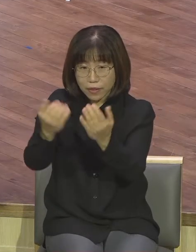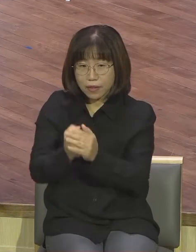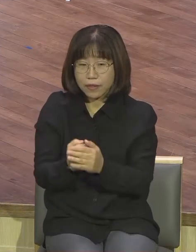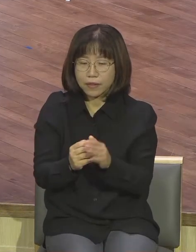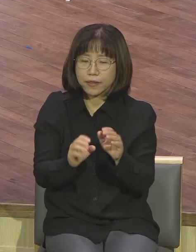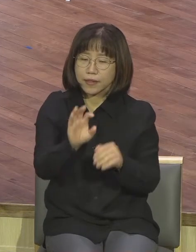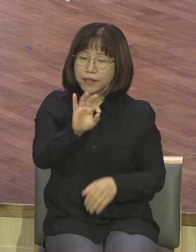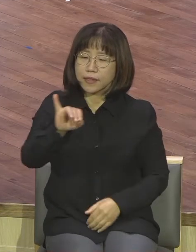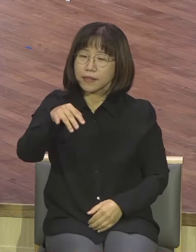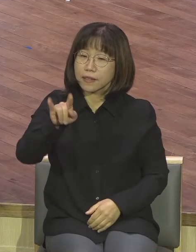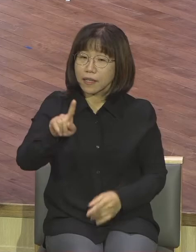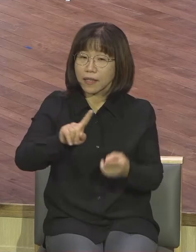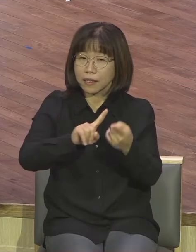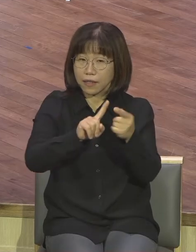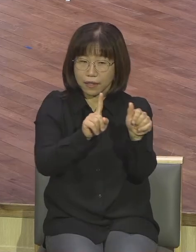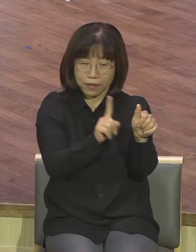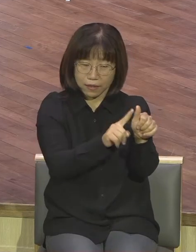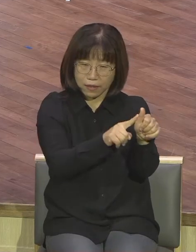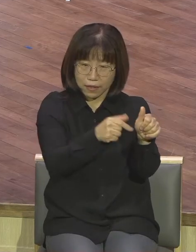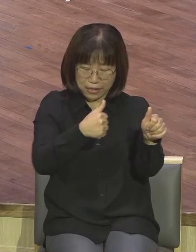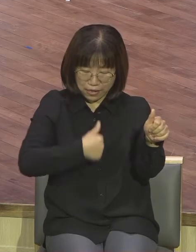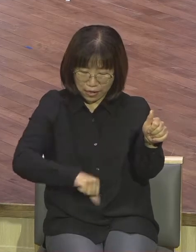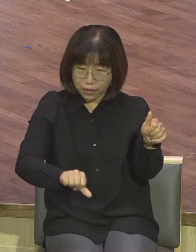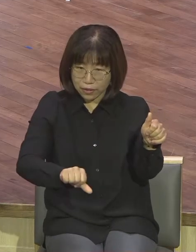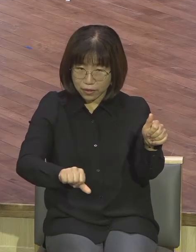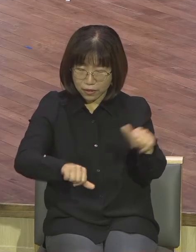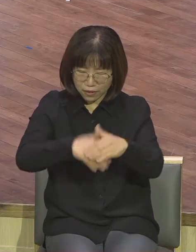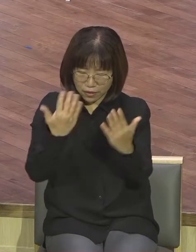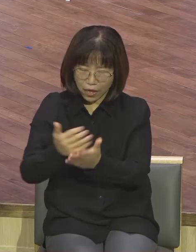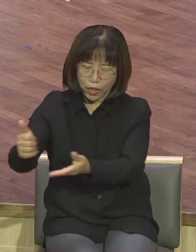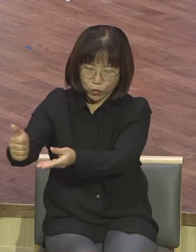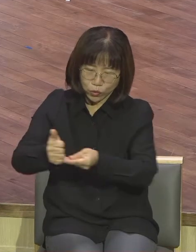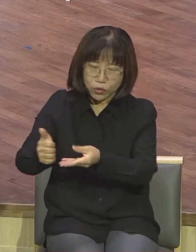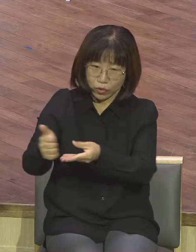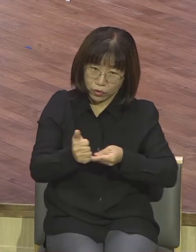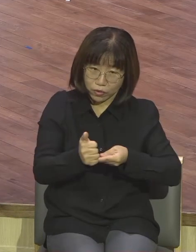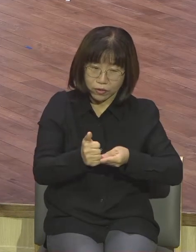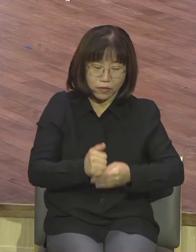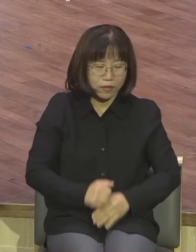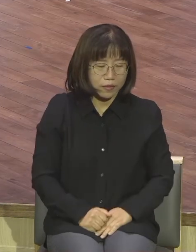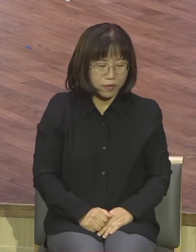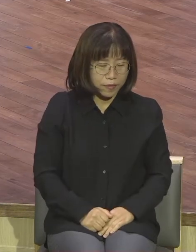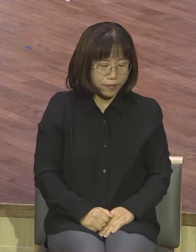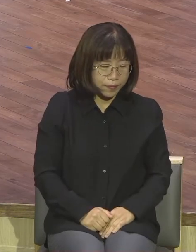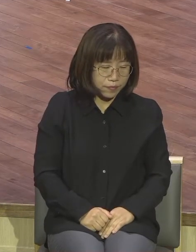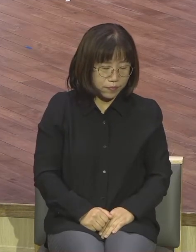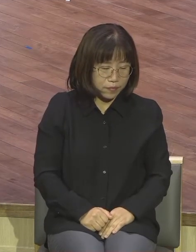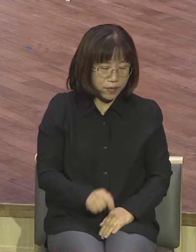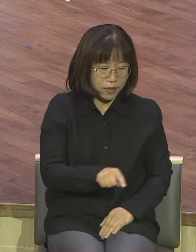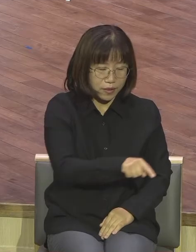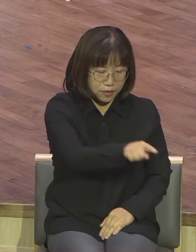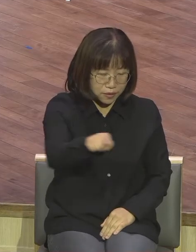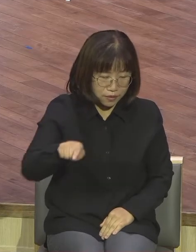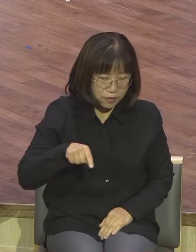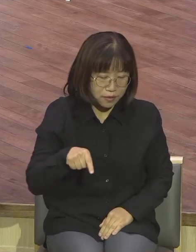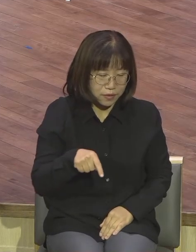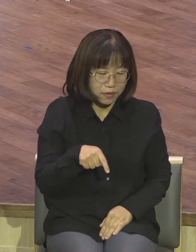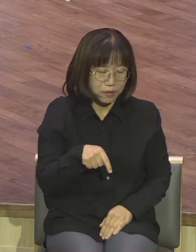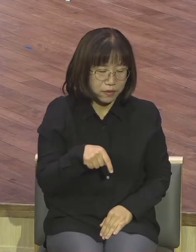아들들을 그 자리에 초청합니다 6절입니다 그들이 오메 사무엘이 엘리압을